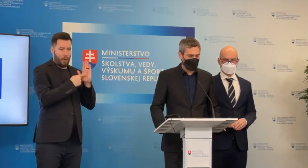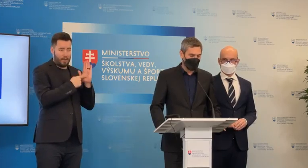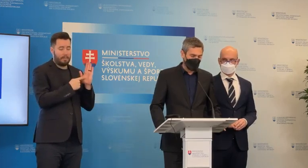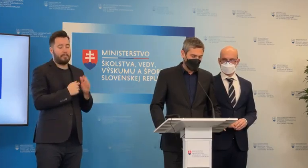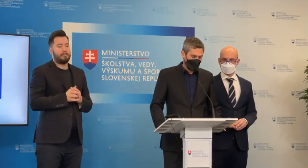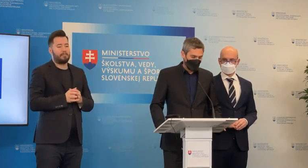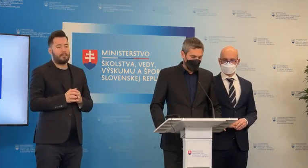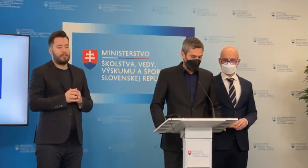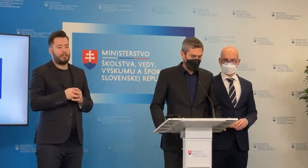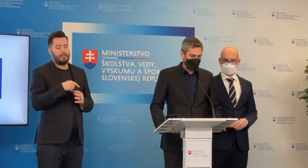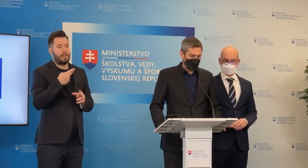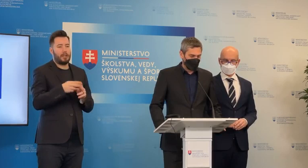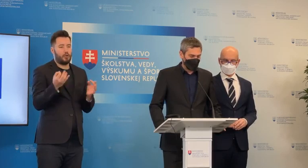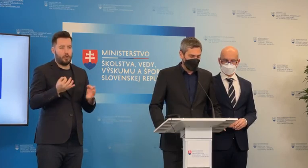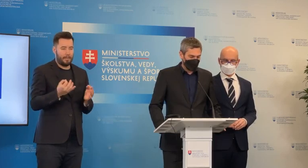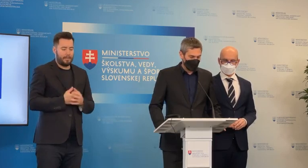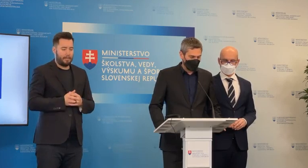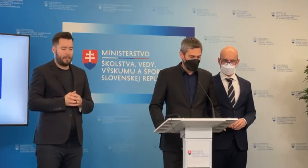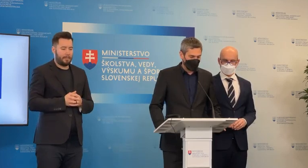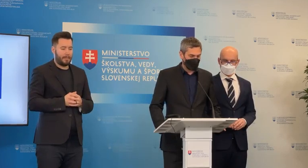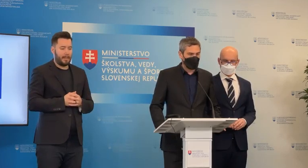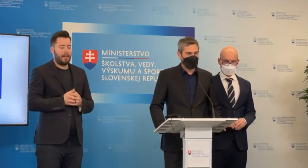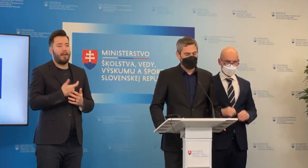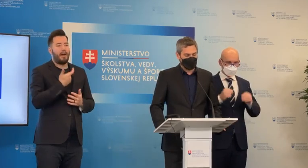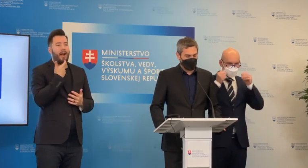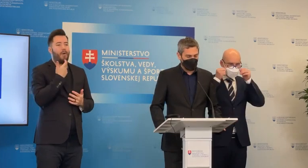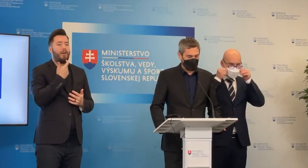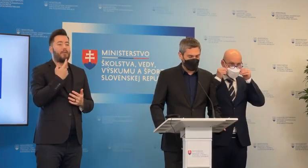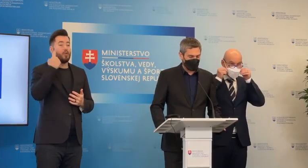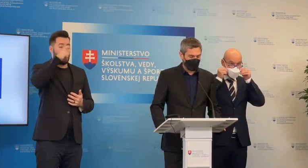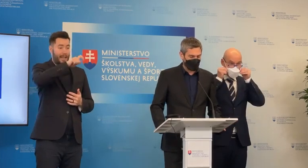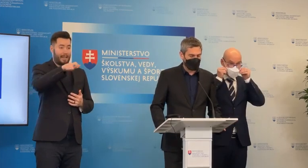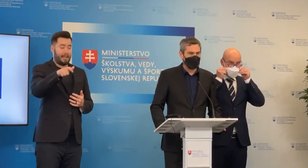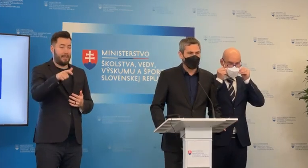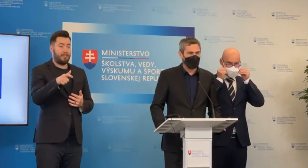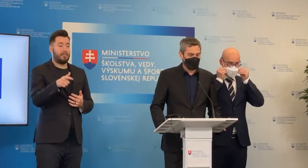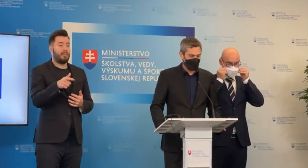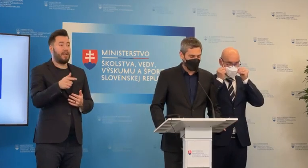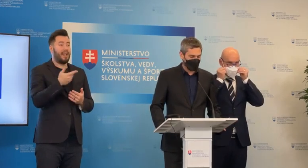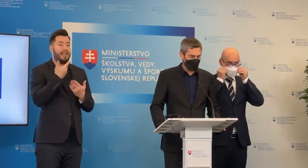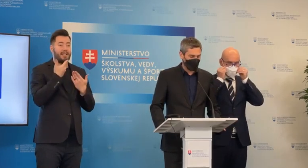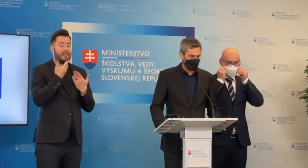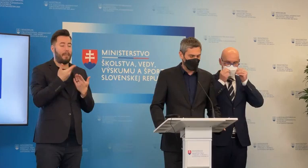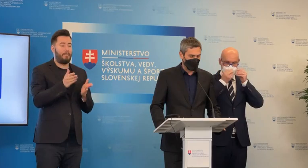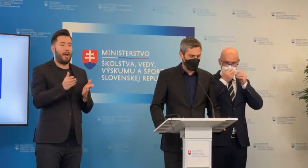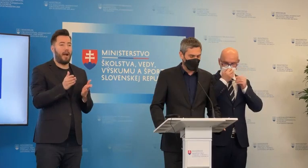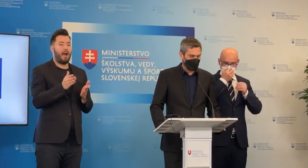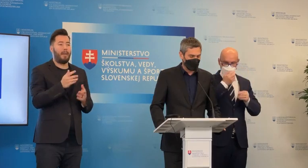napríklad to, akým spôsobom príjmať študentov, keď teda nemajú za sebou maturitný